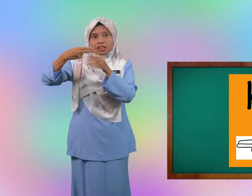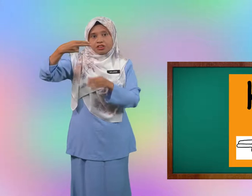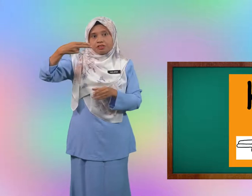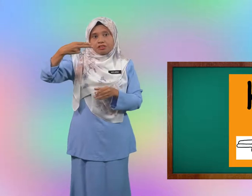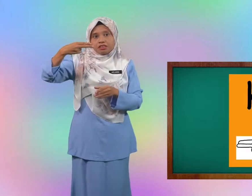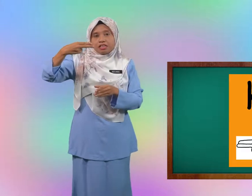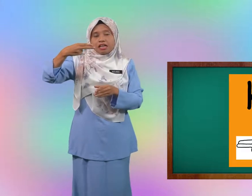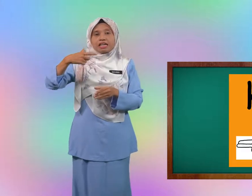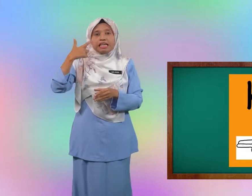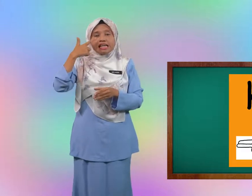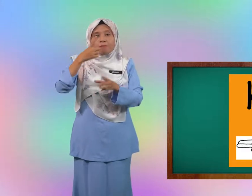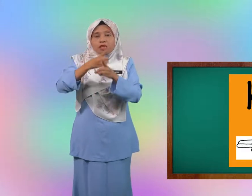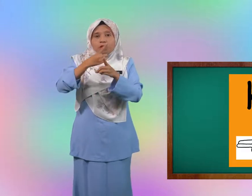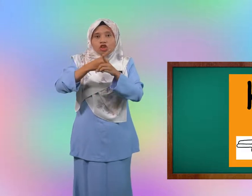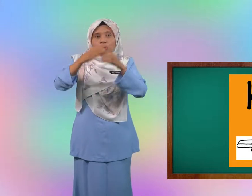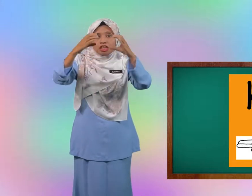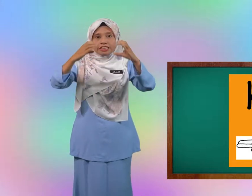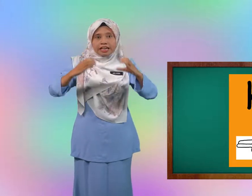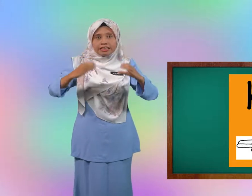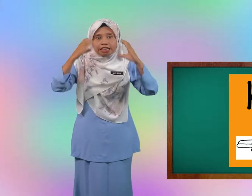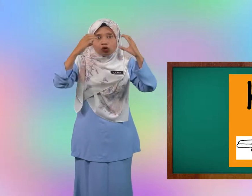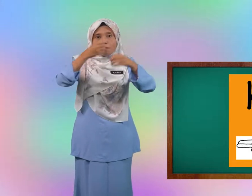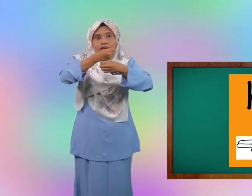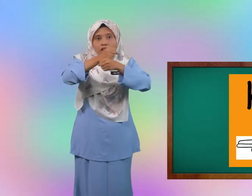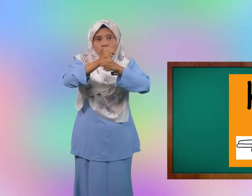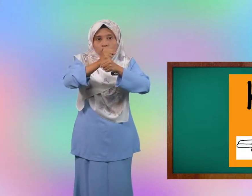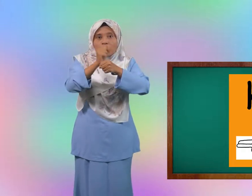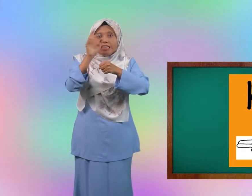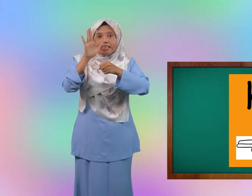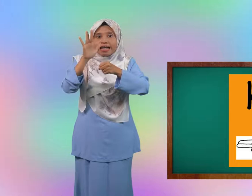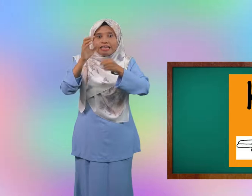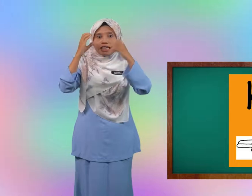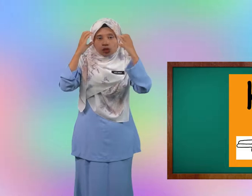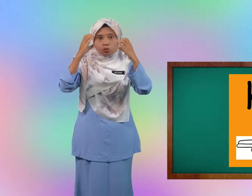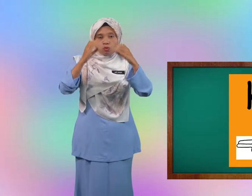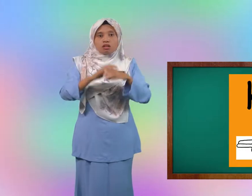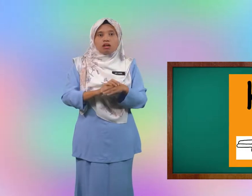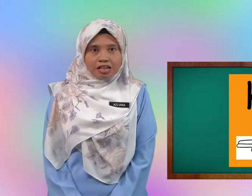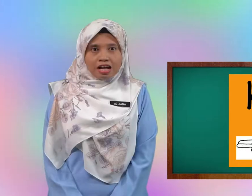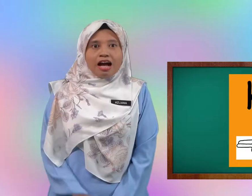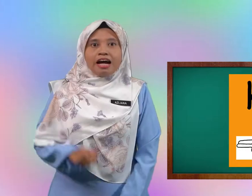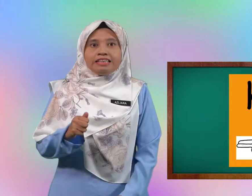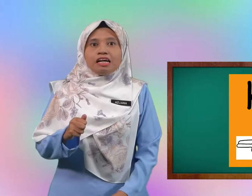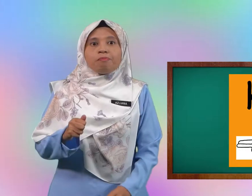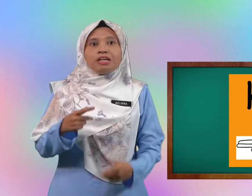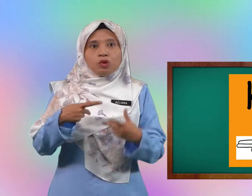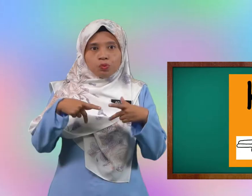lihat betul-betul cara cikgu bentuk jari cikgu anda perlu